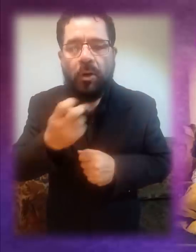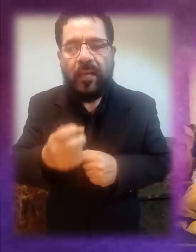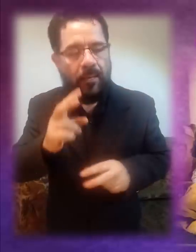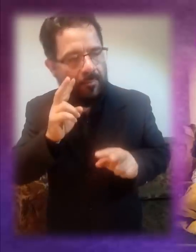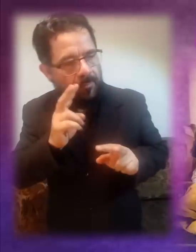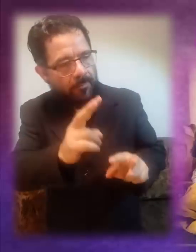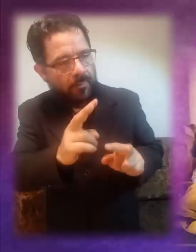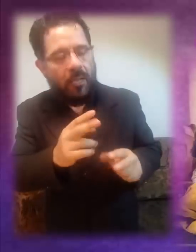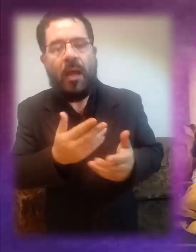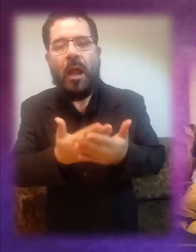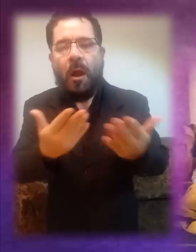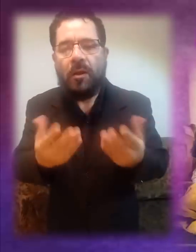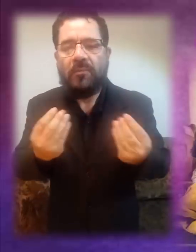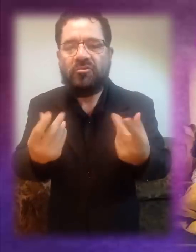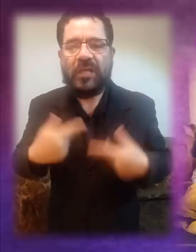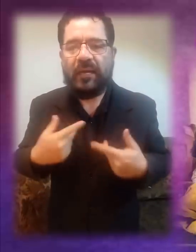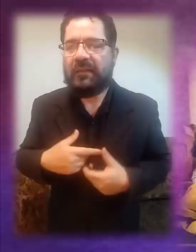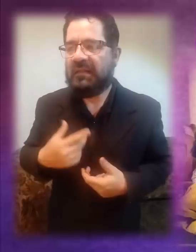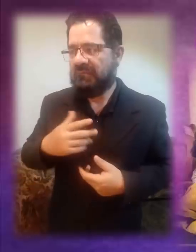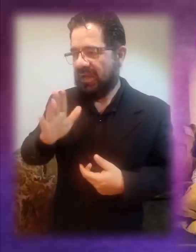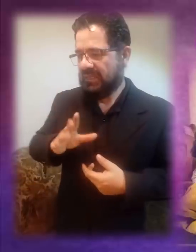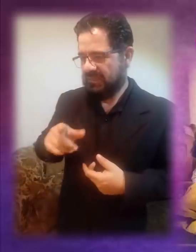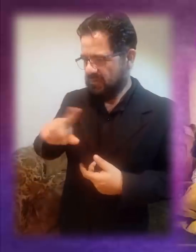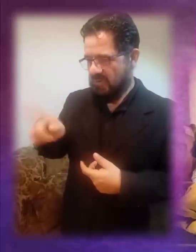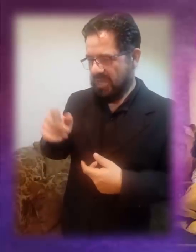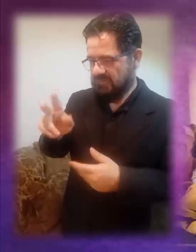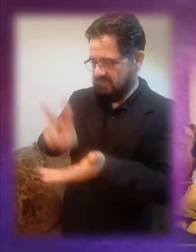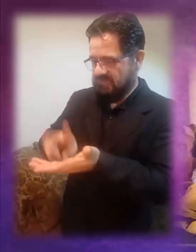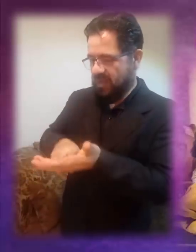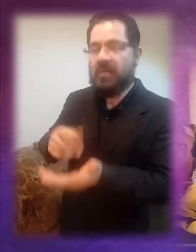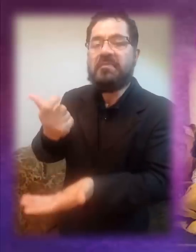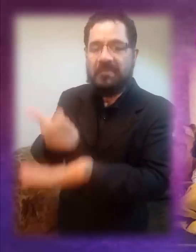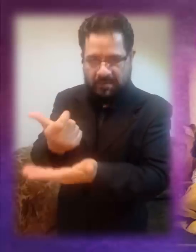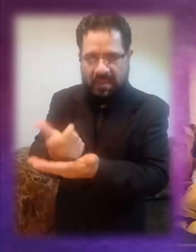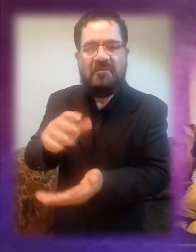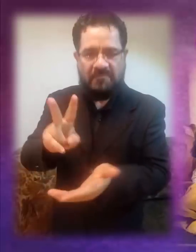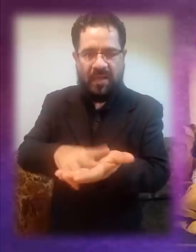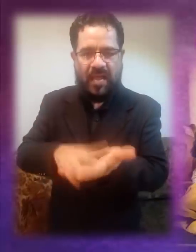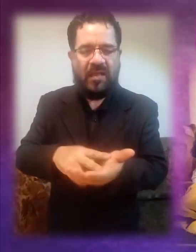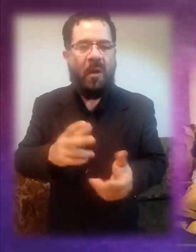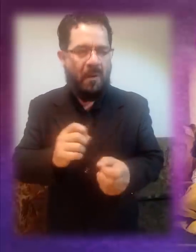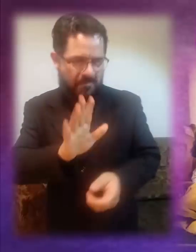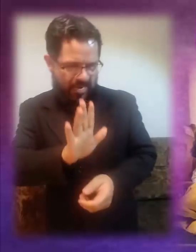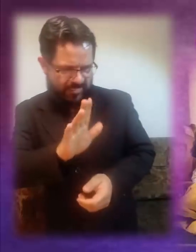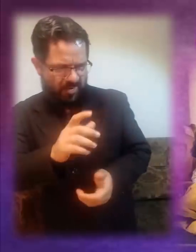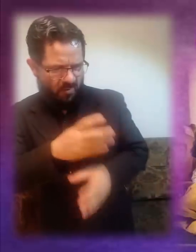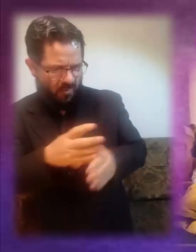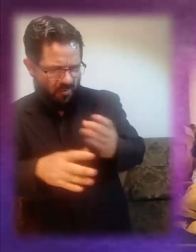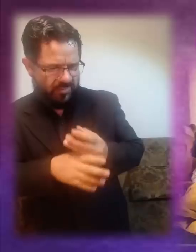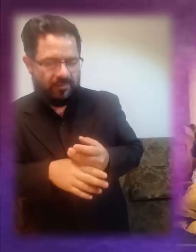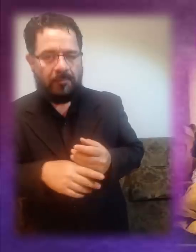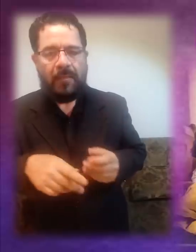Y así vemos las personas resucidas a mercancía, a votos, a piezas de mercado